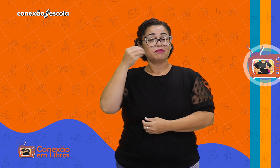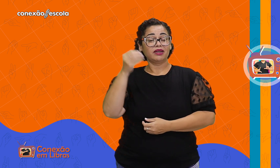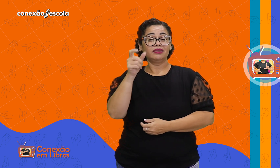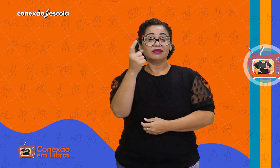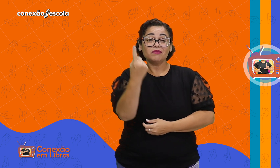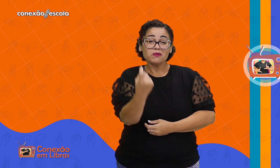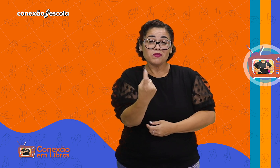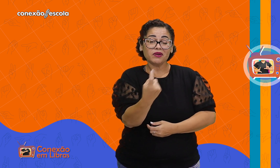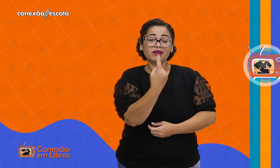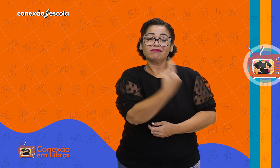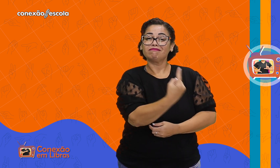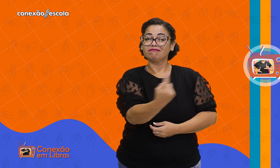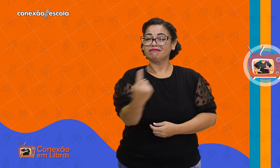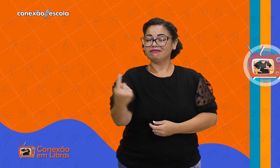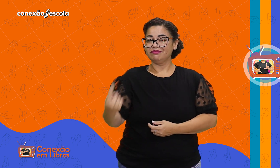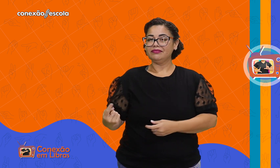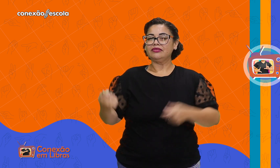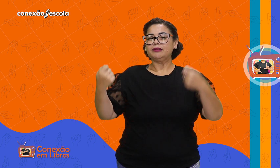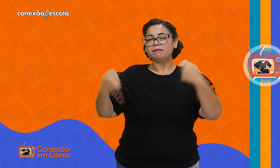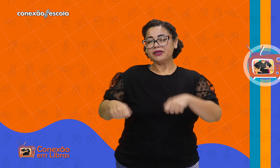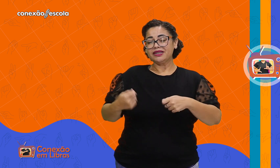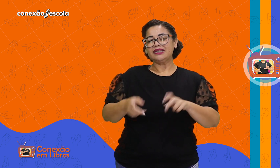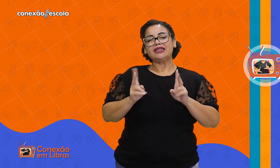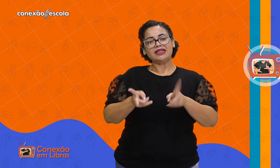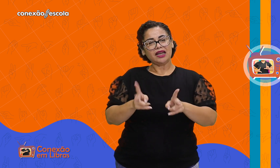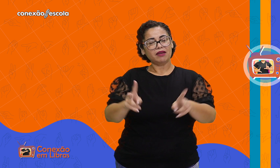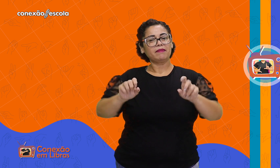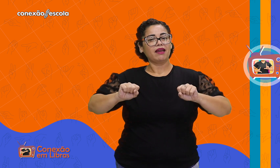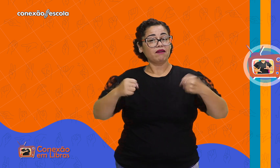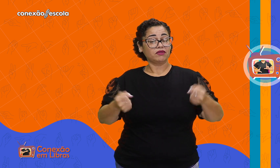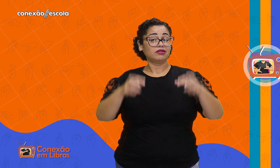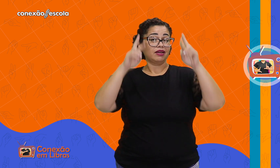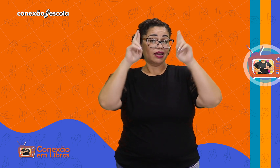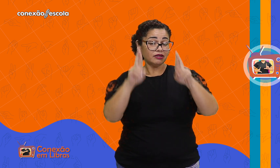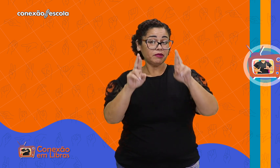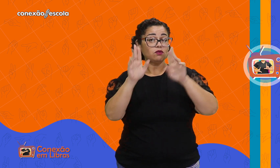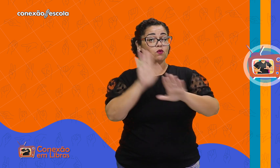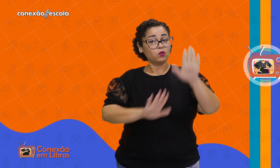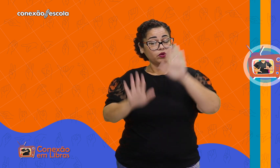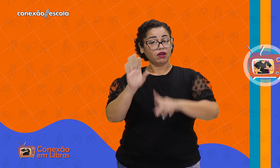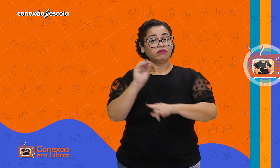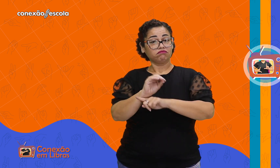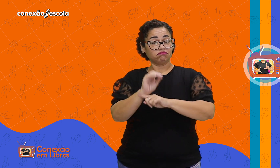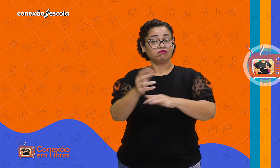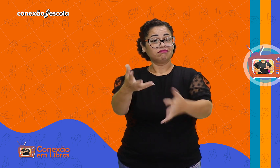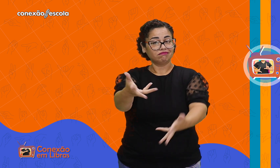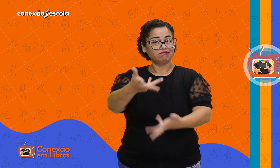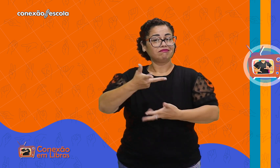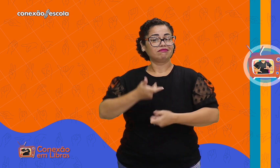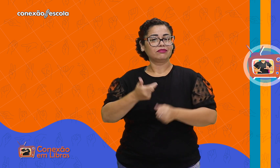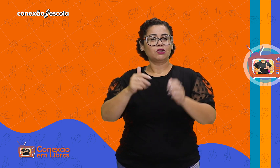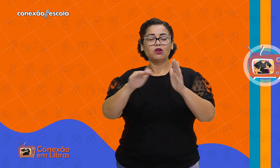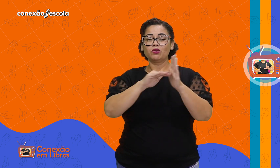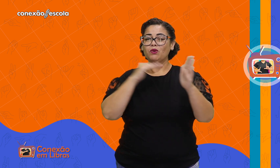das experiências únicas. É necessário sempre reforçar o respeito, cuidado e acolhimento.